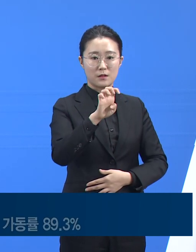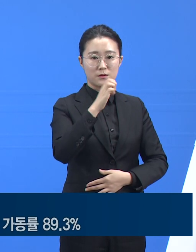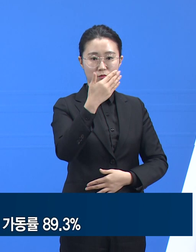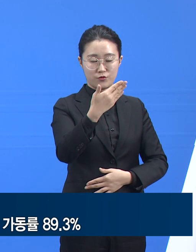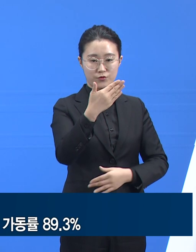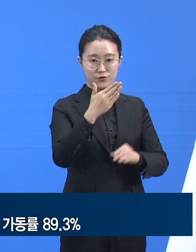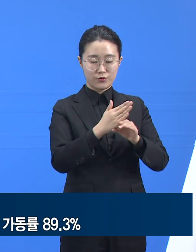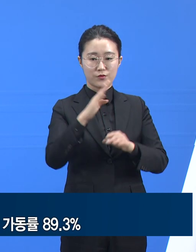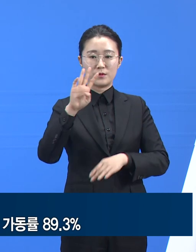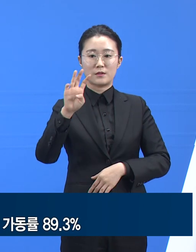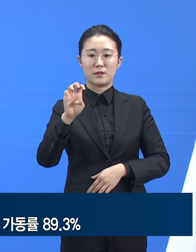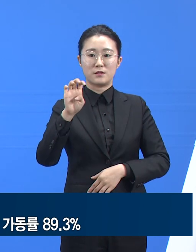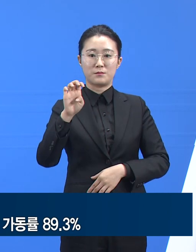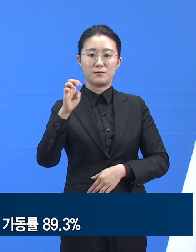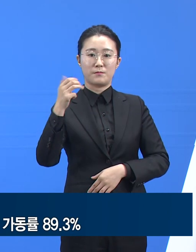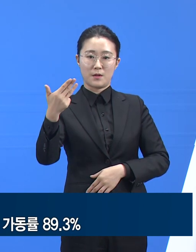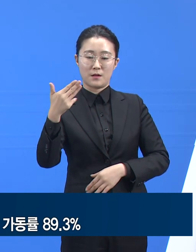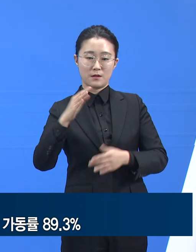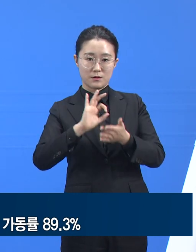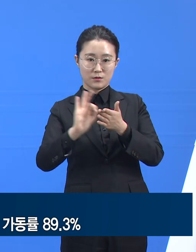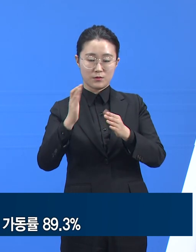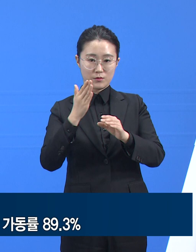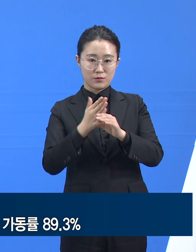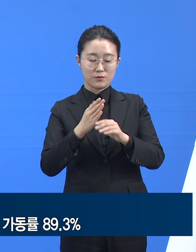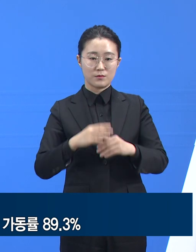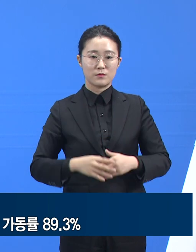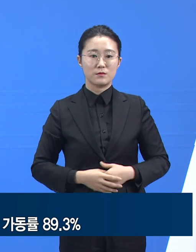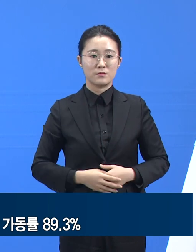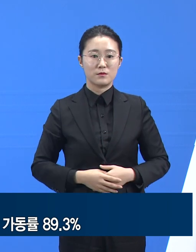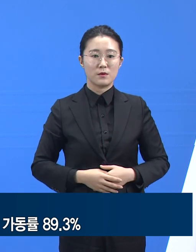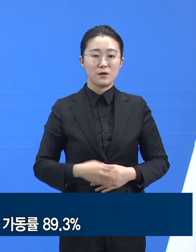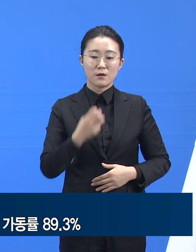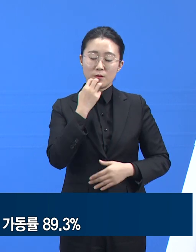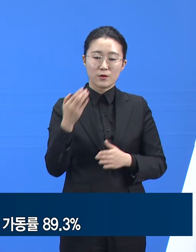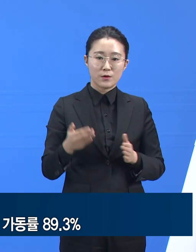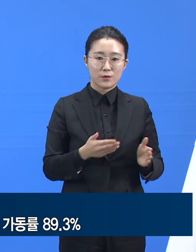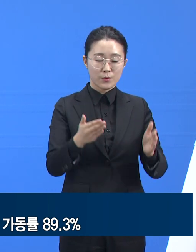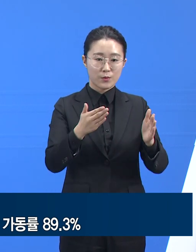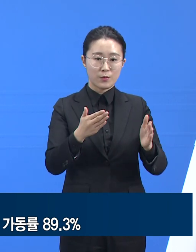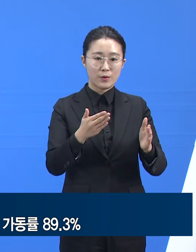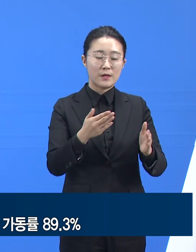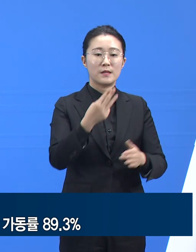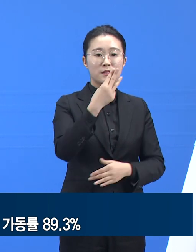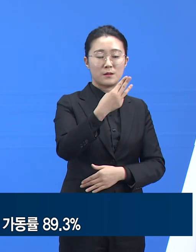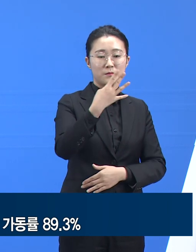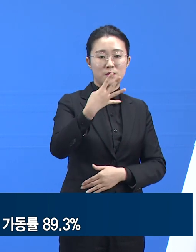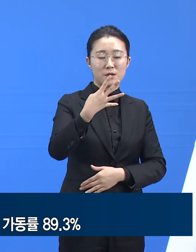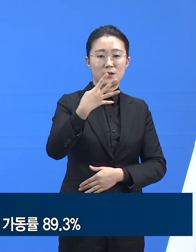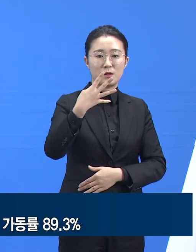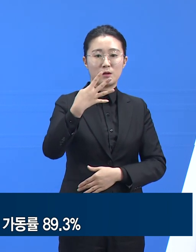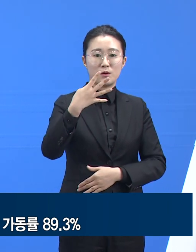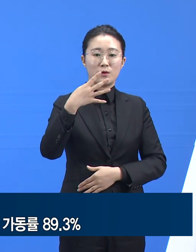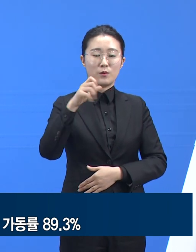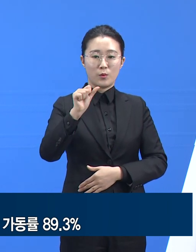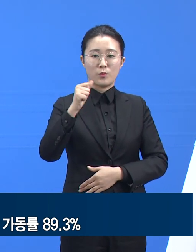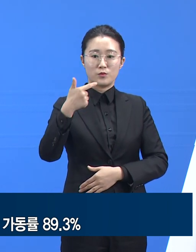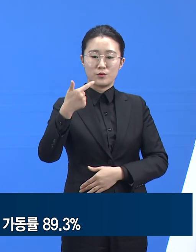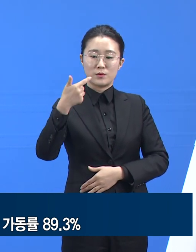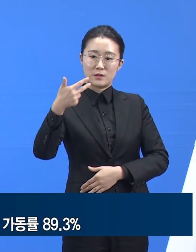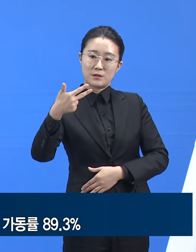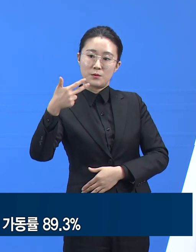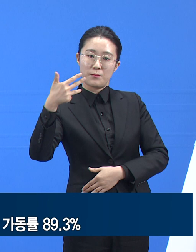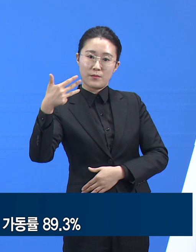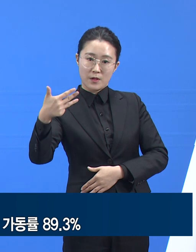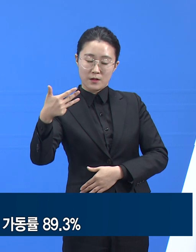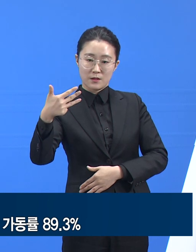경기도 제3호, 4호, 6호, 7호, 8호 생활치료센터에는 12월 13일 18시 기준